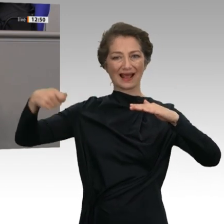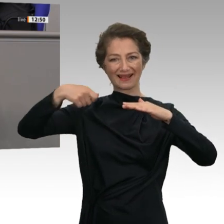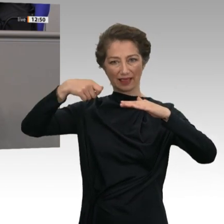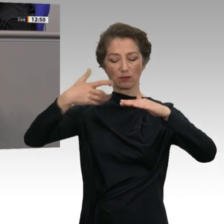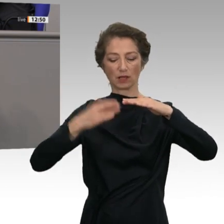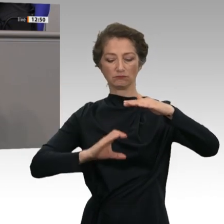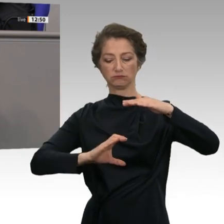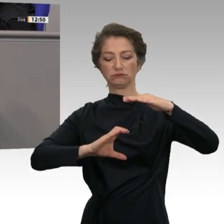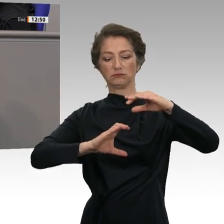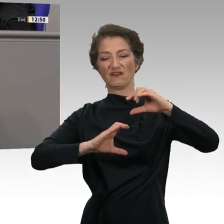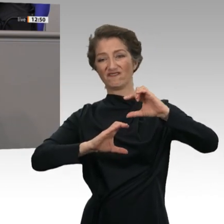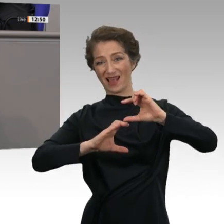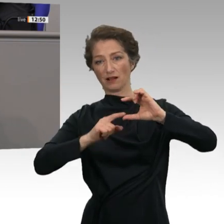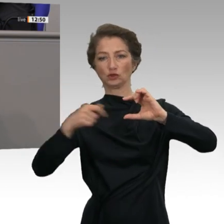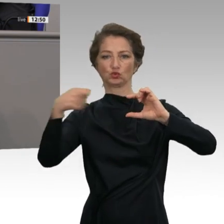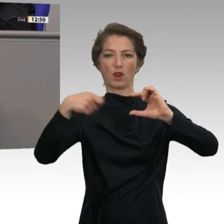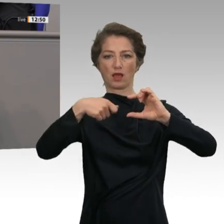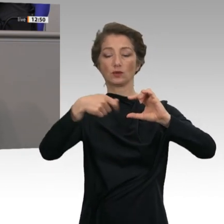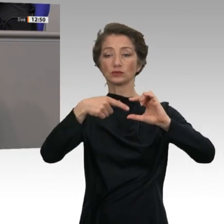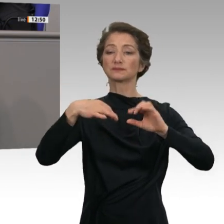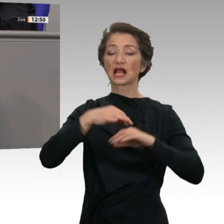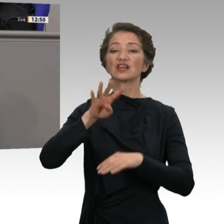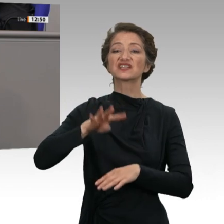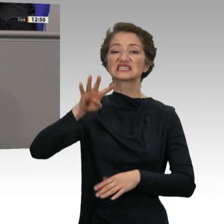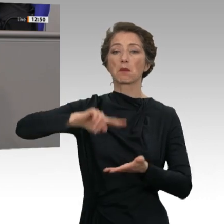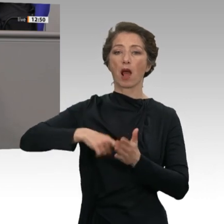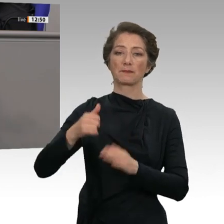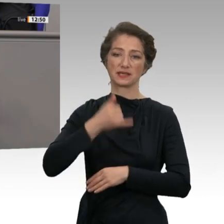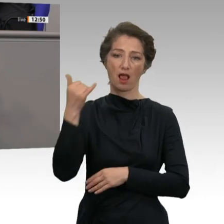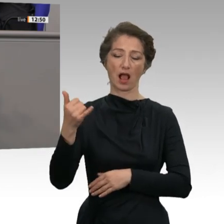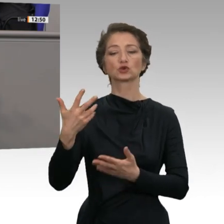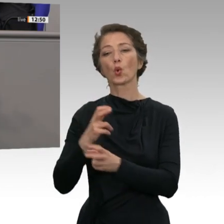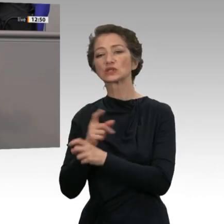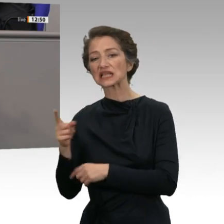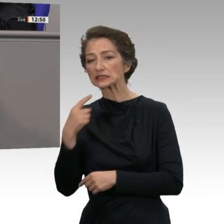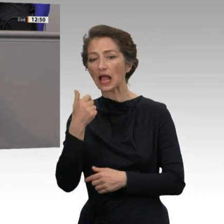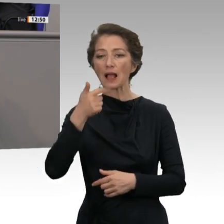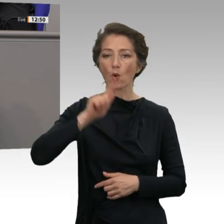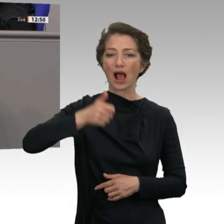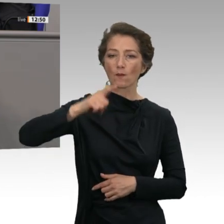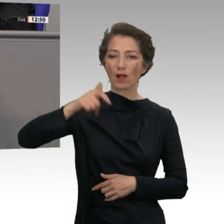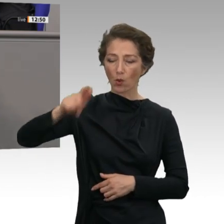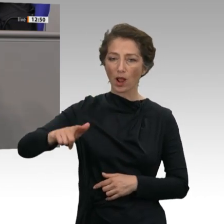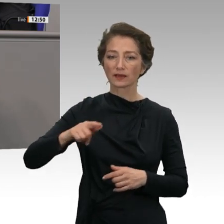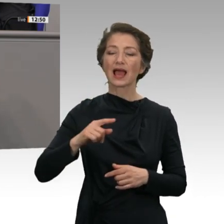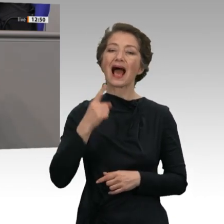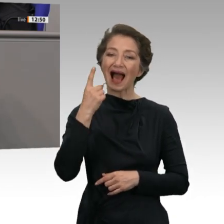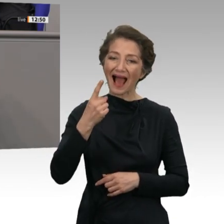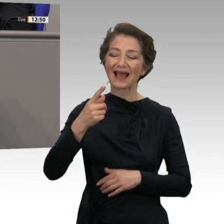wird 14-mal im Jahr gezahlt. Das heißt, in Österreich hat man also monatlich mindestens eine Rente von 1 070